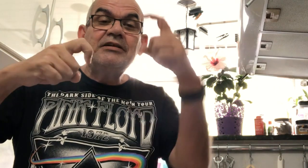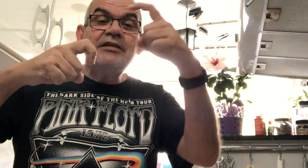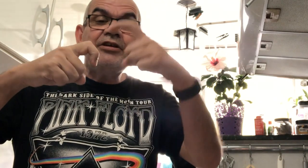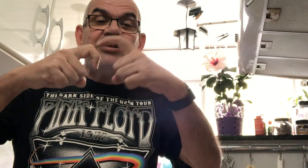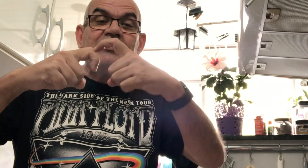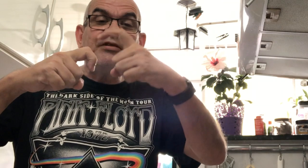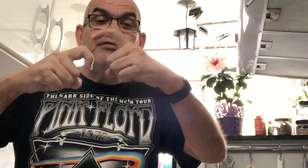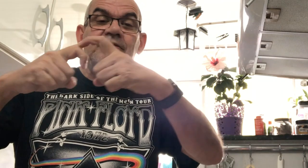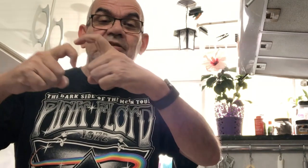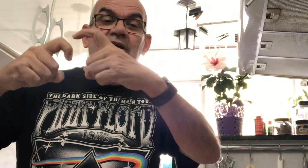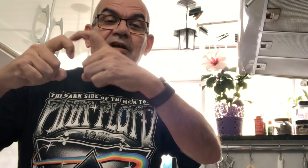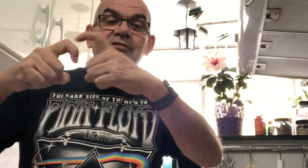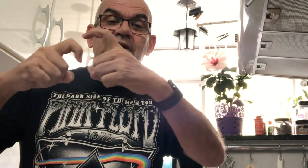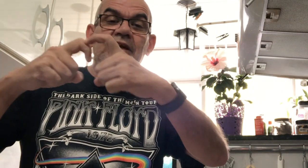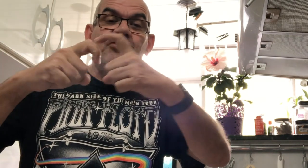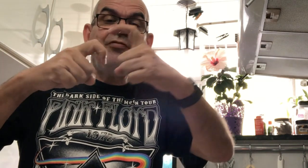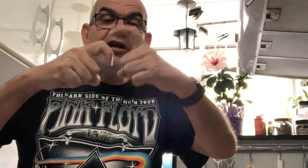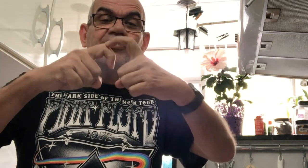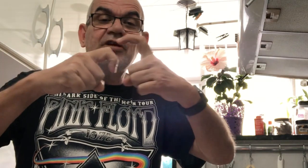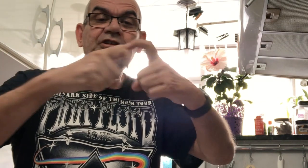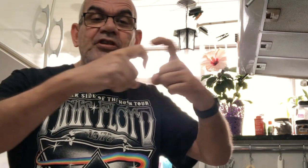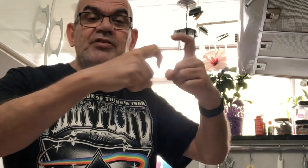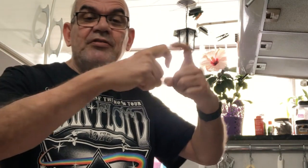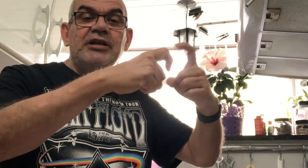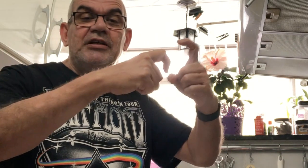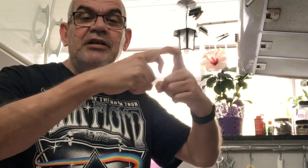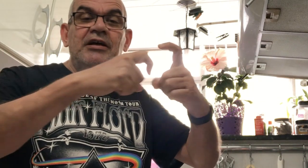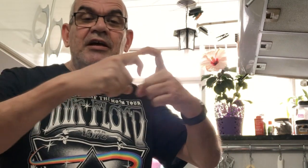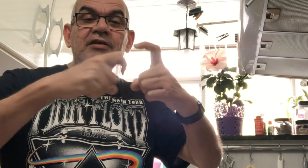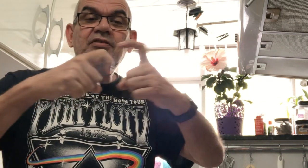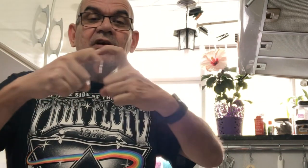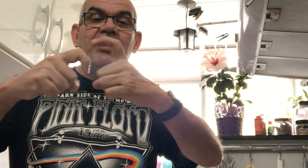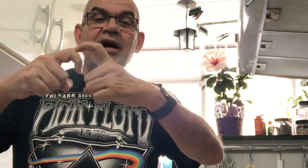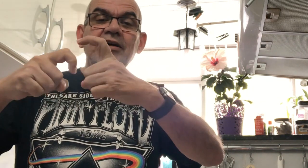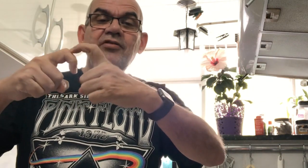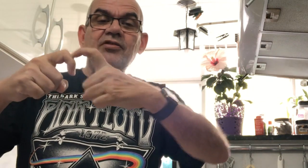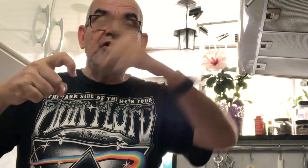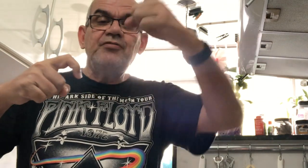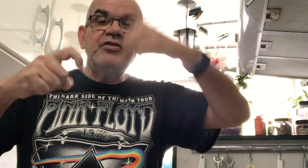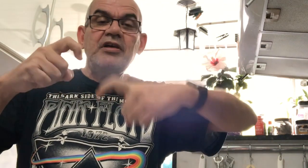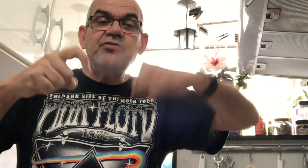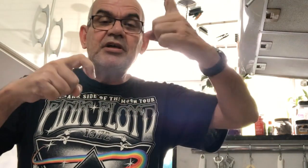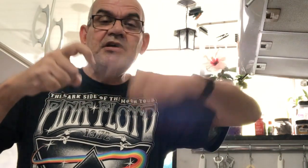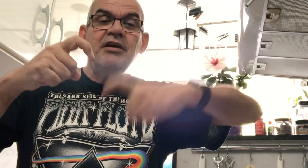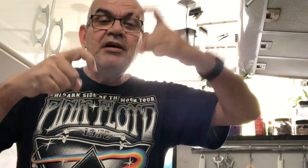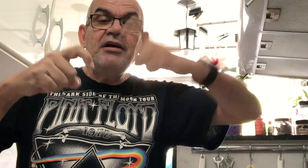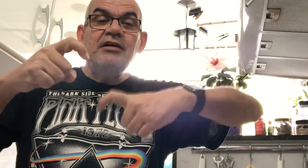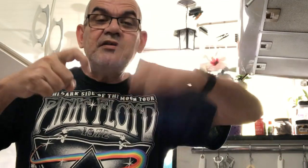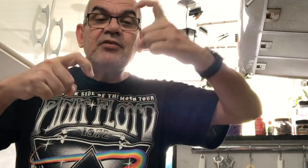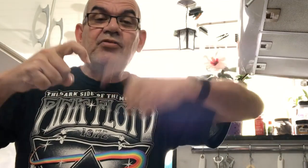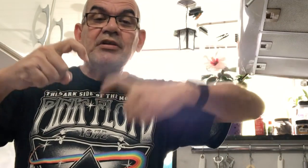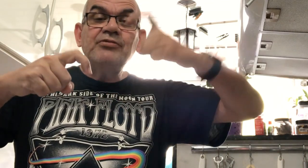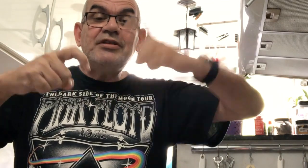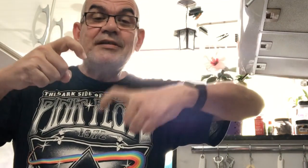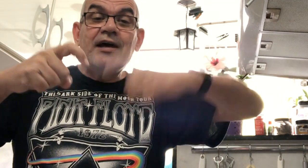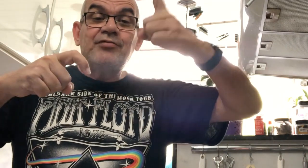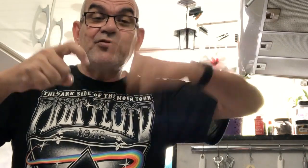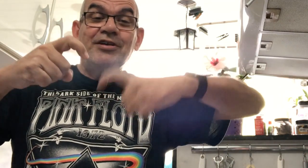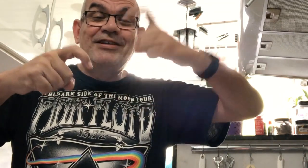Dando a injeção, certo? É de frente, dando a injeção. Olha aqui. Se eu errar esse sinal e fizer isso aqui, isso é o sinal de sexo, gente.